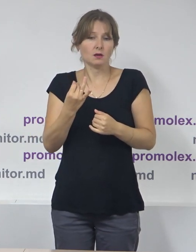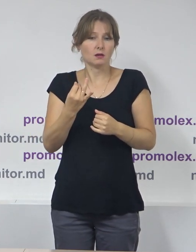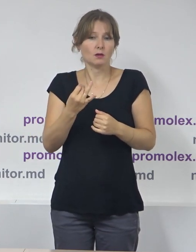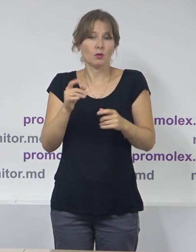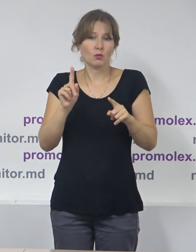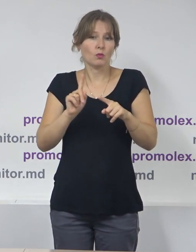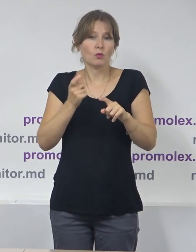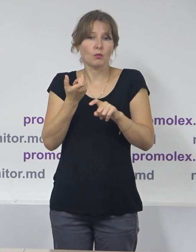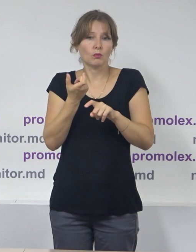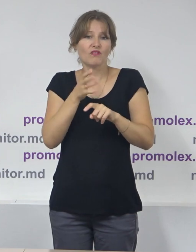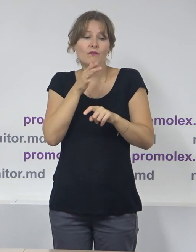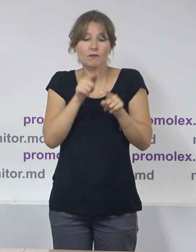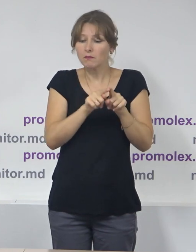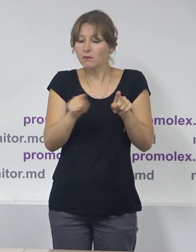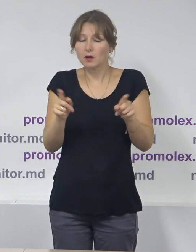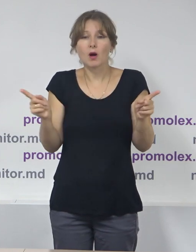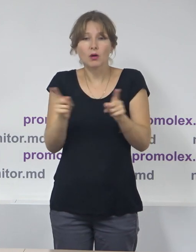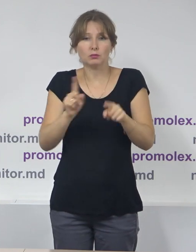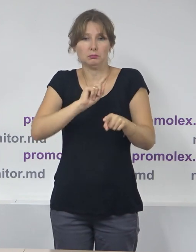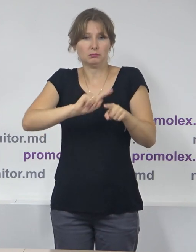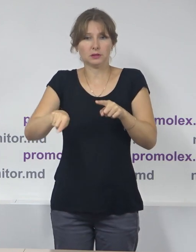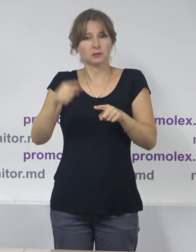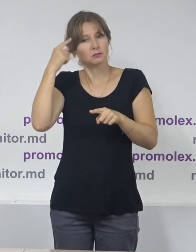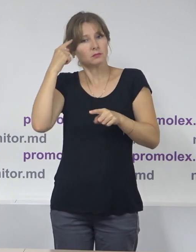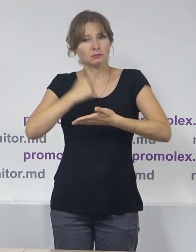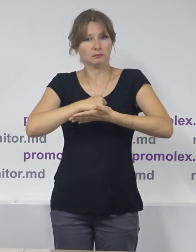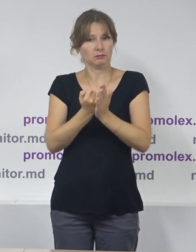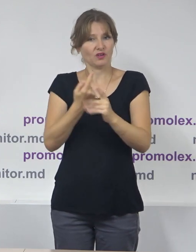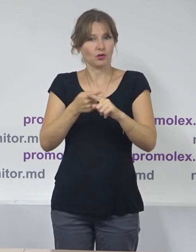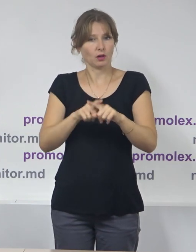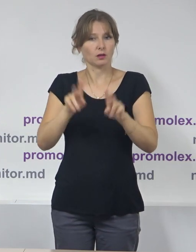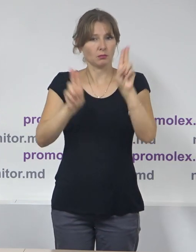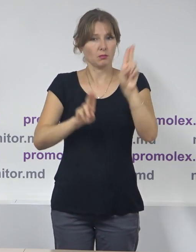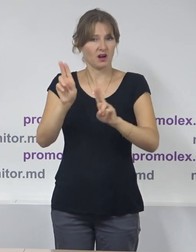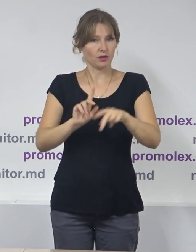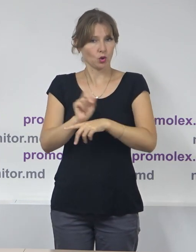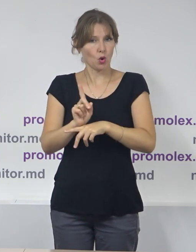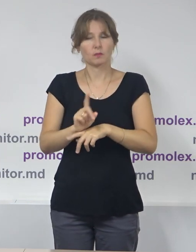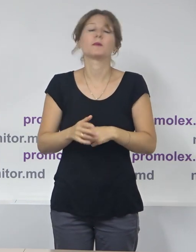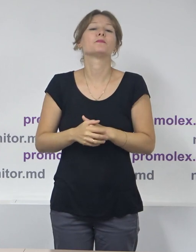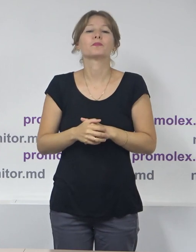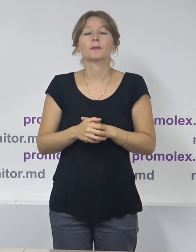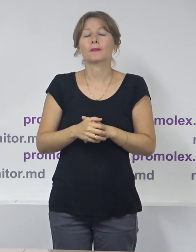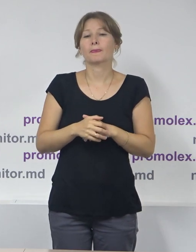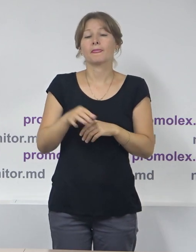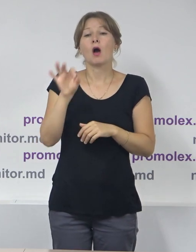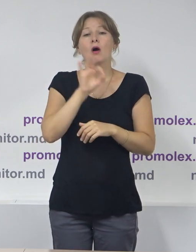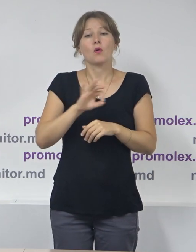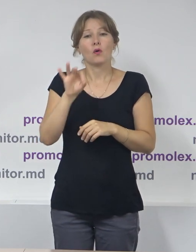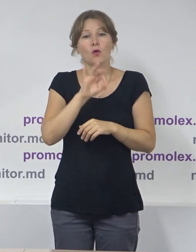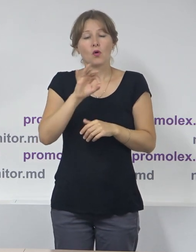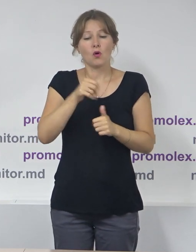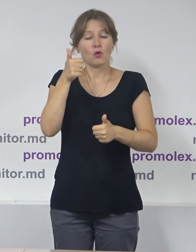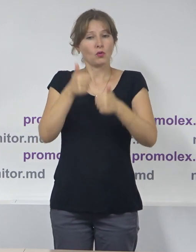perioada electorală a intrat în vigoare această normă. Câteva cuvinte despre potențialii